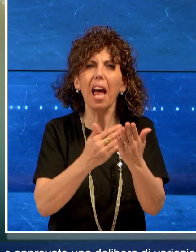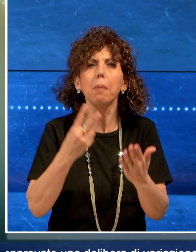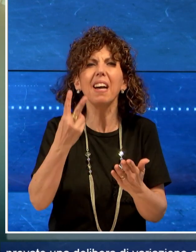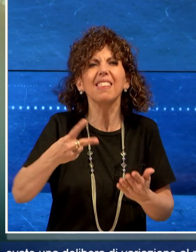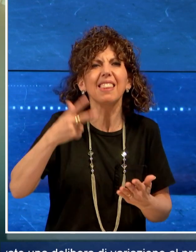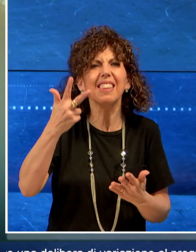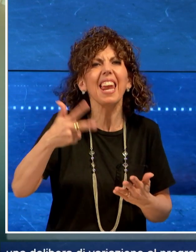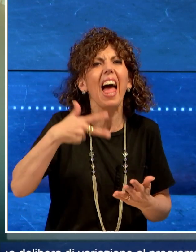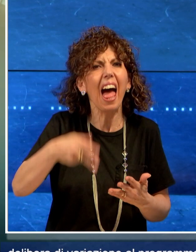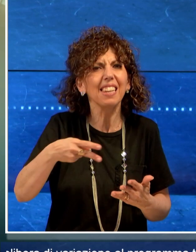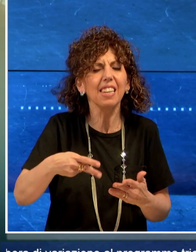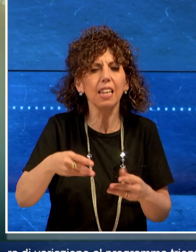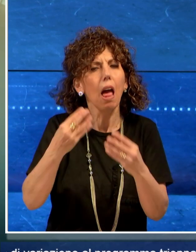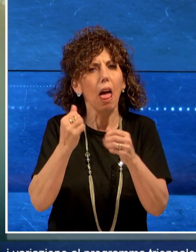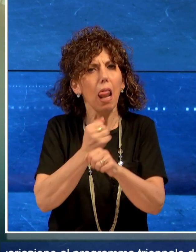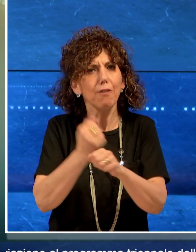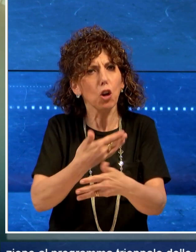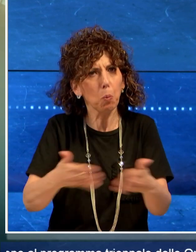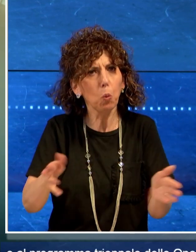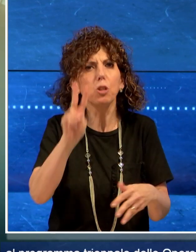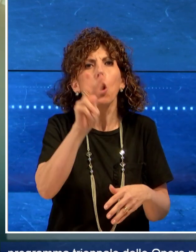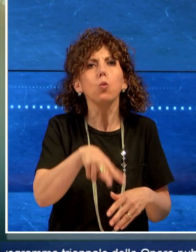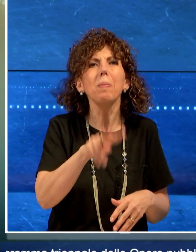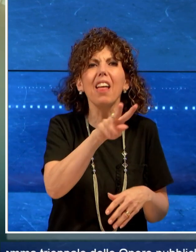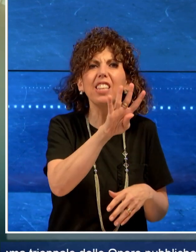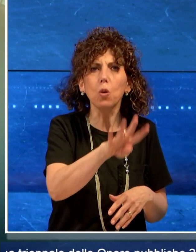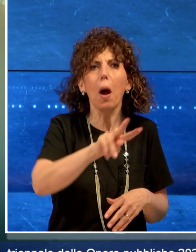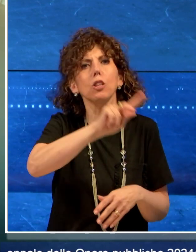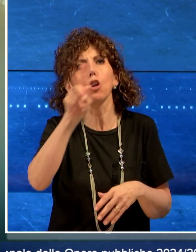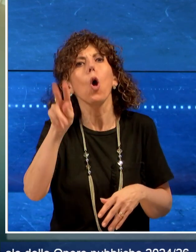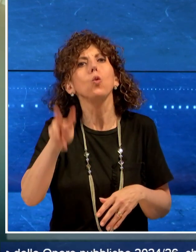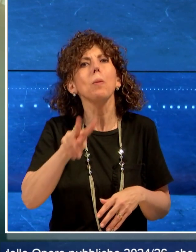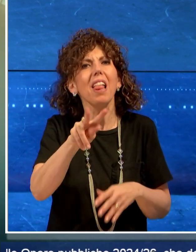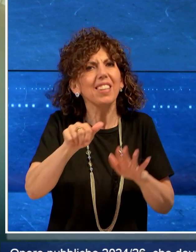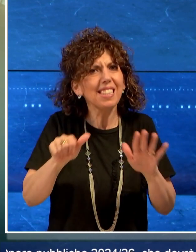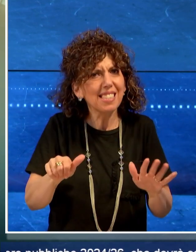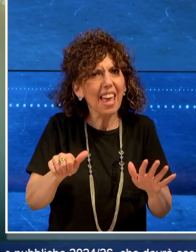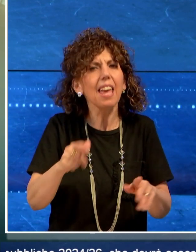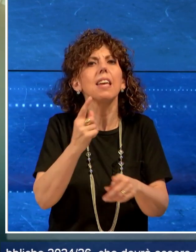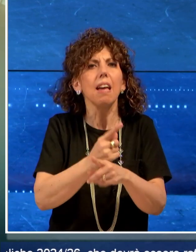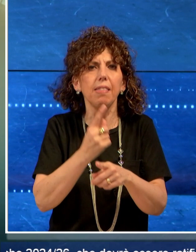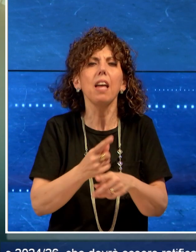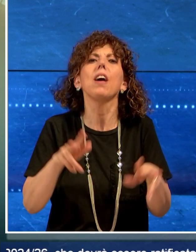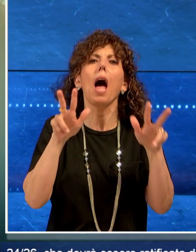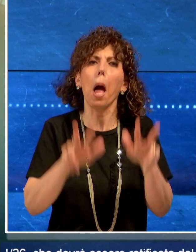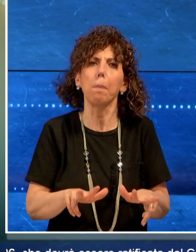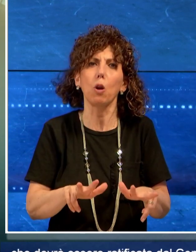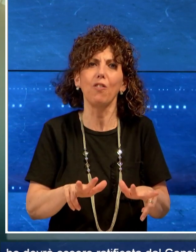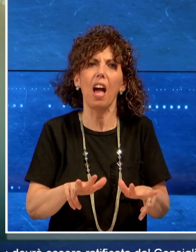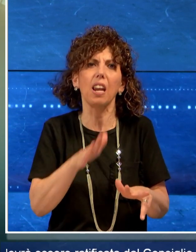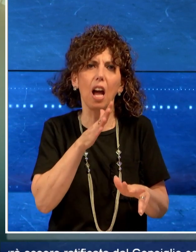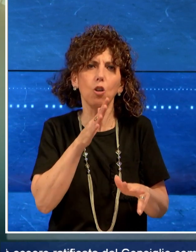opere pubbliche 2024-2026 che dovrà essere ratificata dal